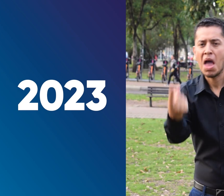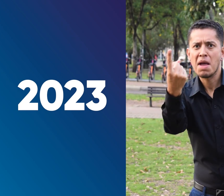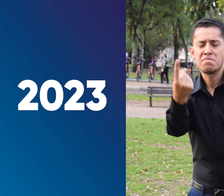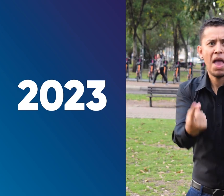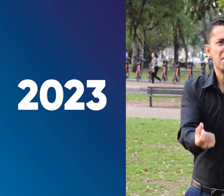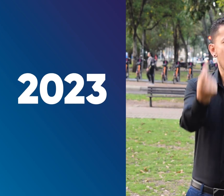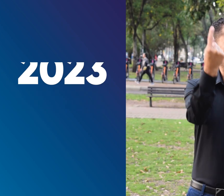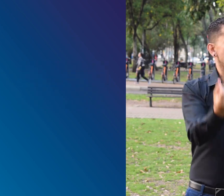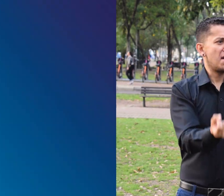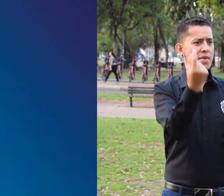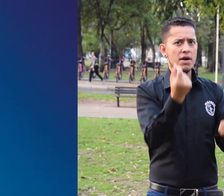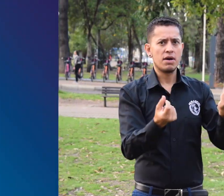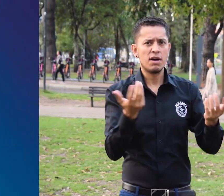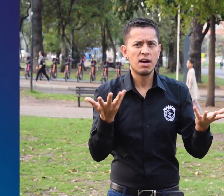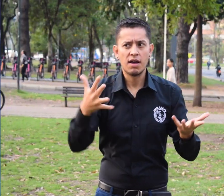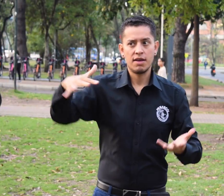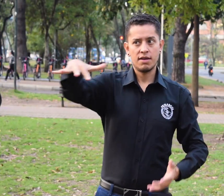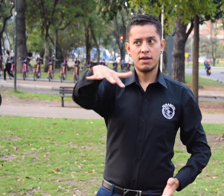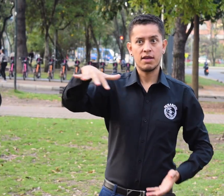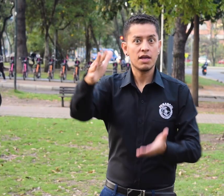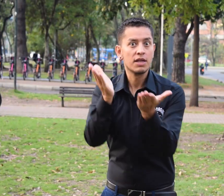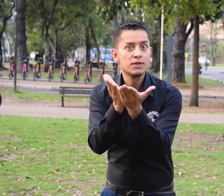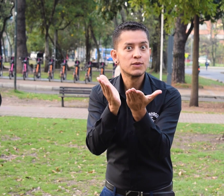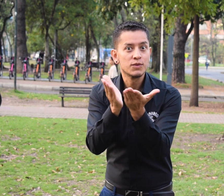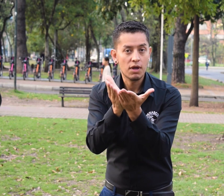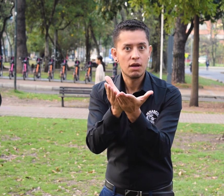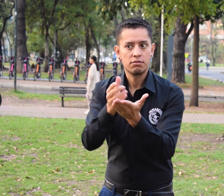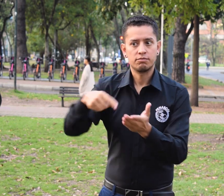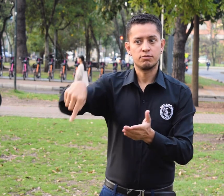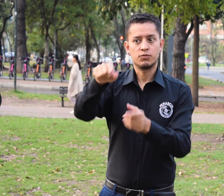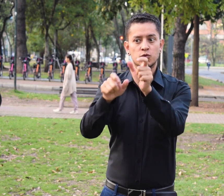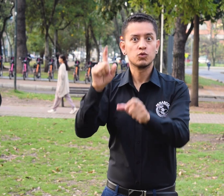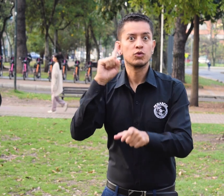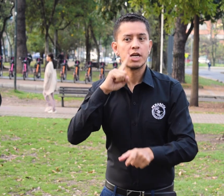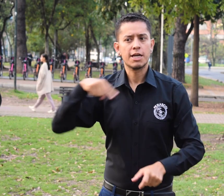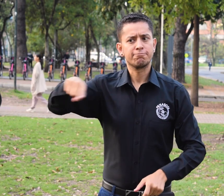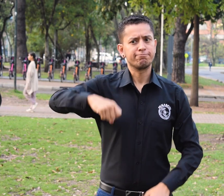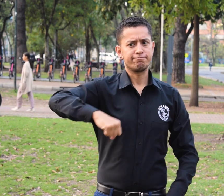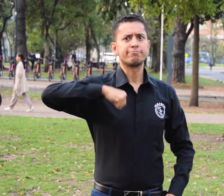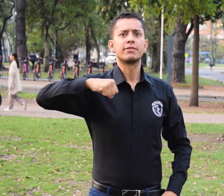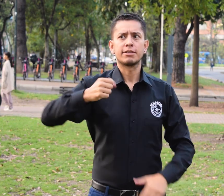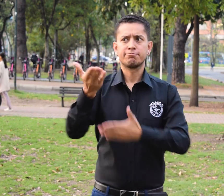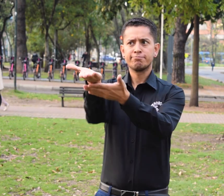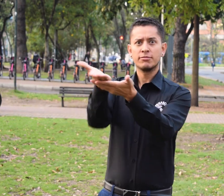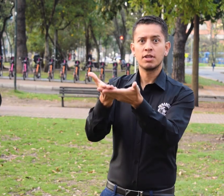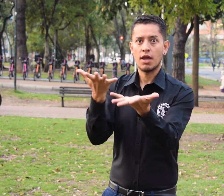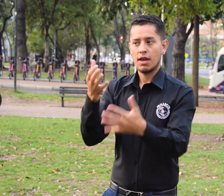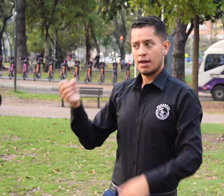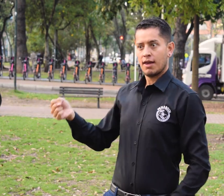Actualmente, vemos acontecimientos en varios espacios, como por ejemplo, en la educación, en donde las personas sordas, a través